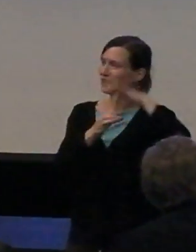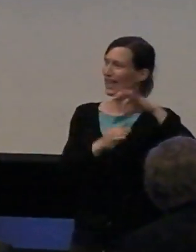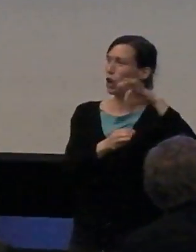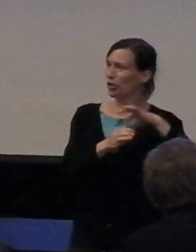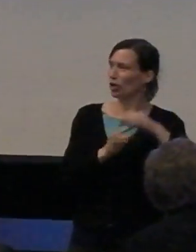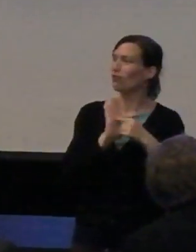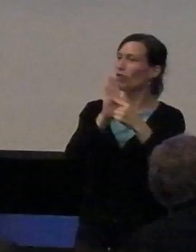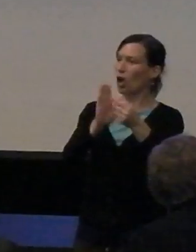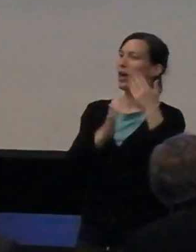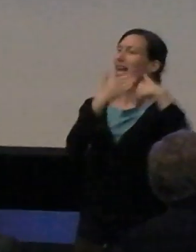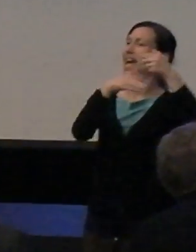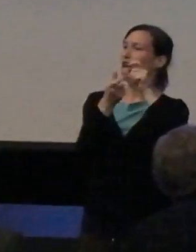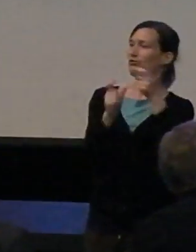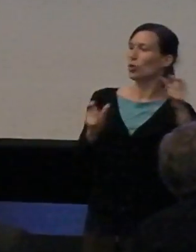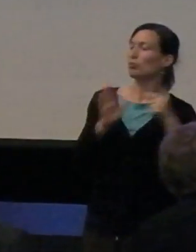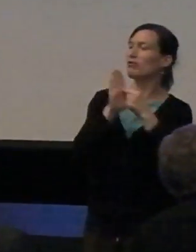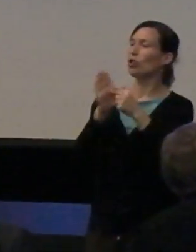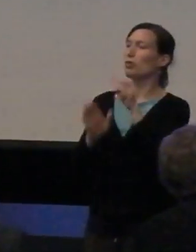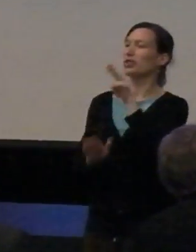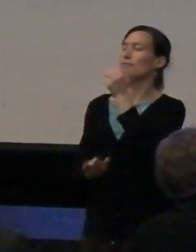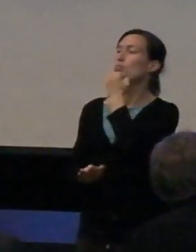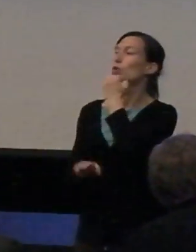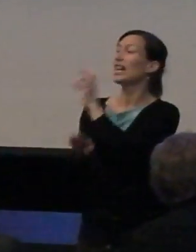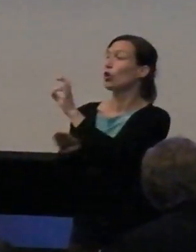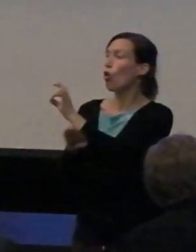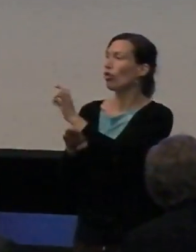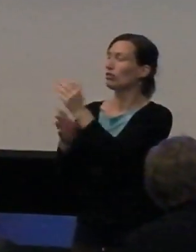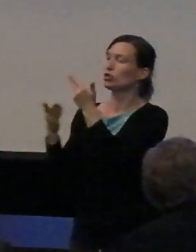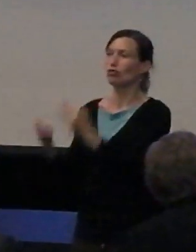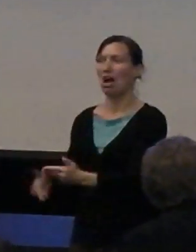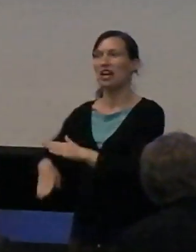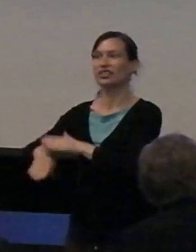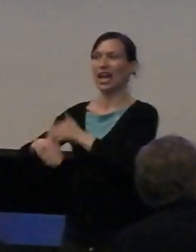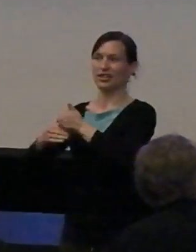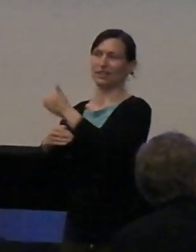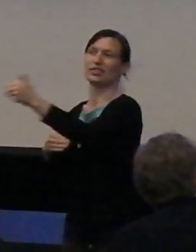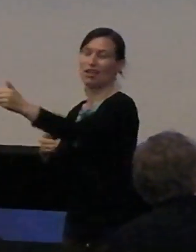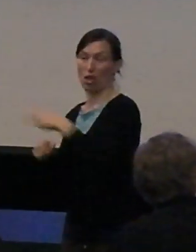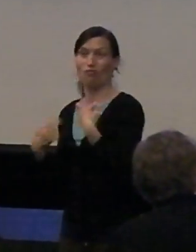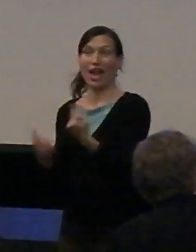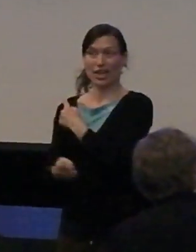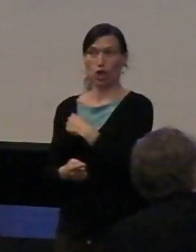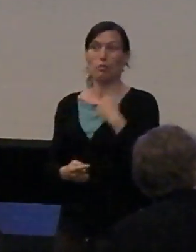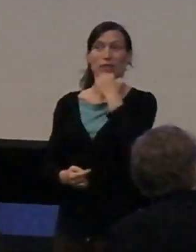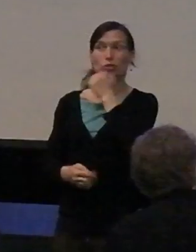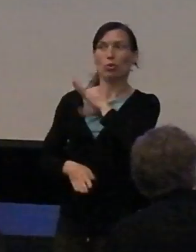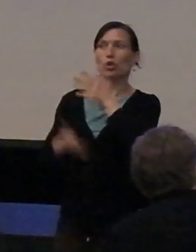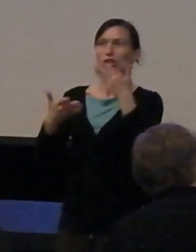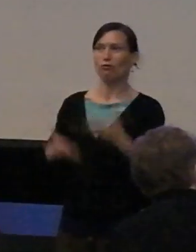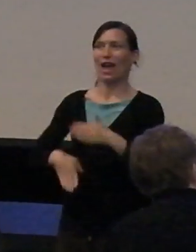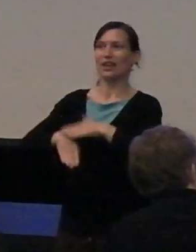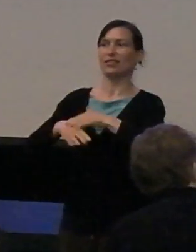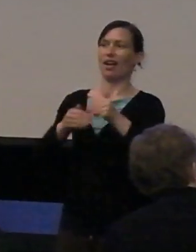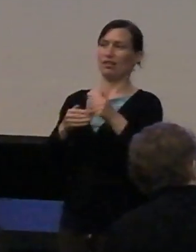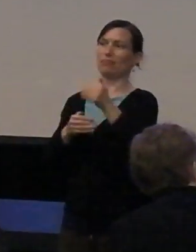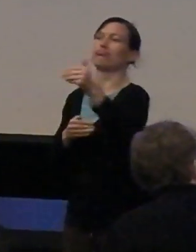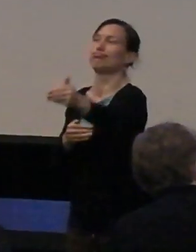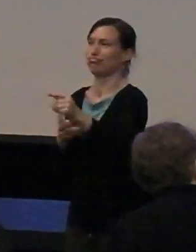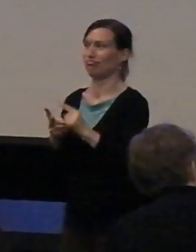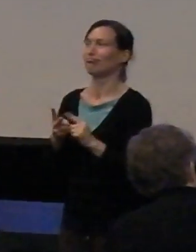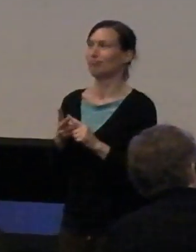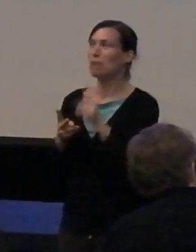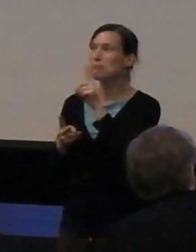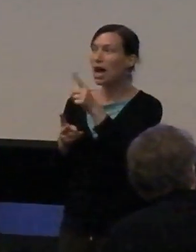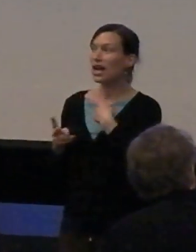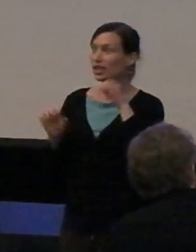ook in het erg goed. Het museum krijgt het zwaar. Wij als gemeentemuseum krijgen het redelijk zwaar. Maar ik kan u wel